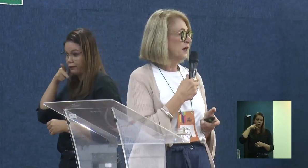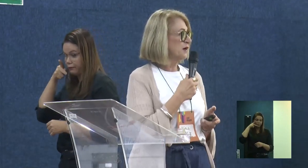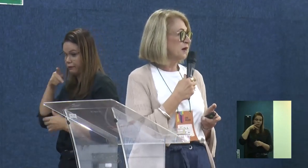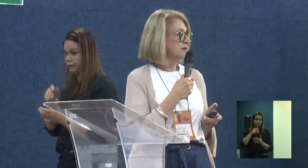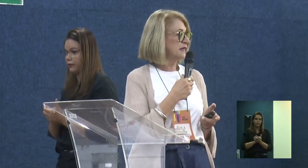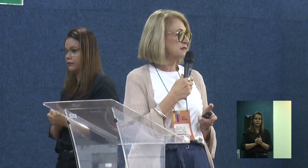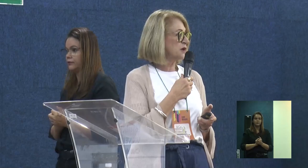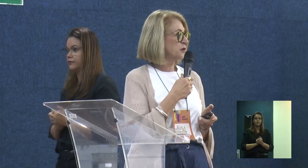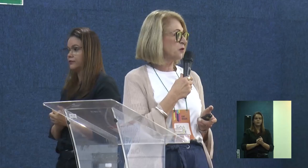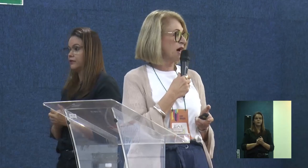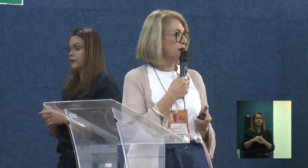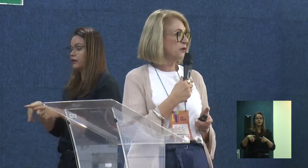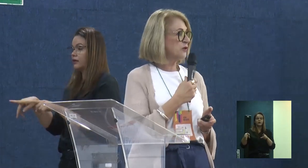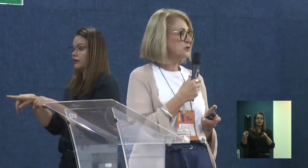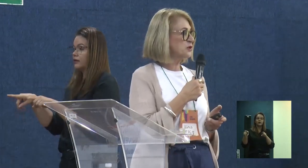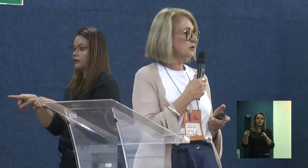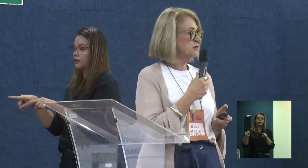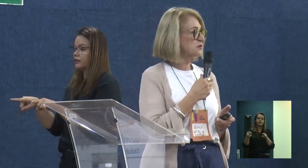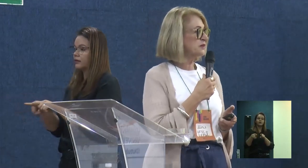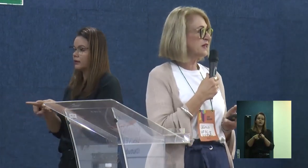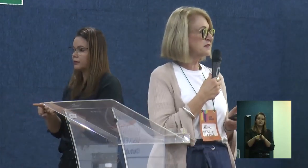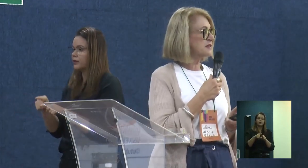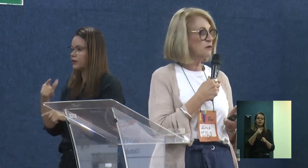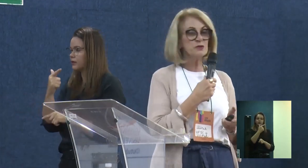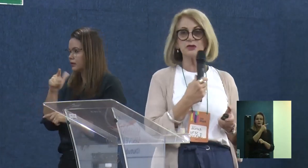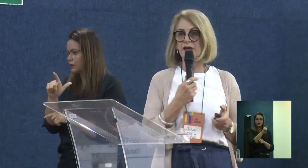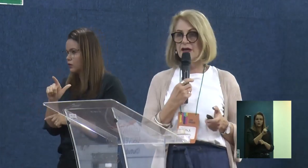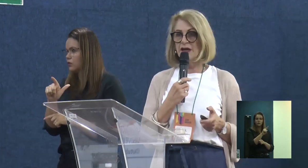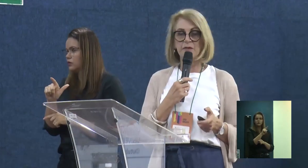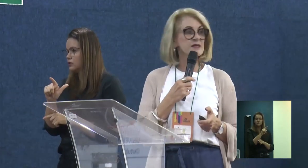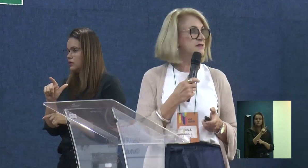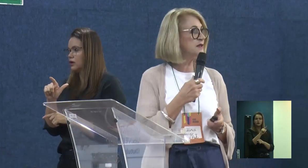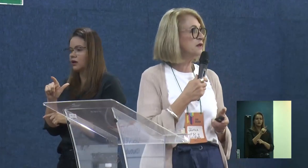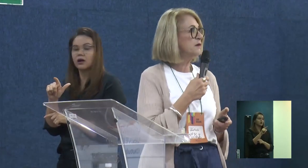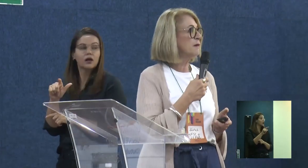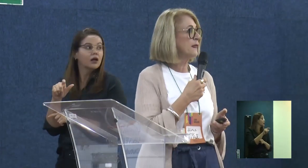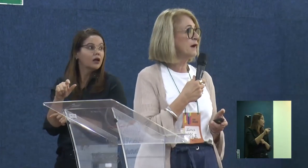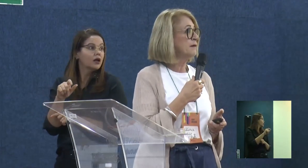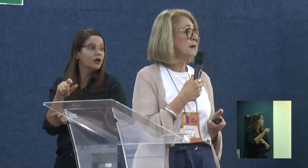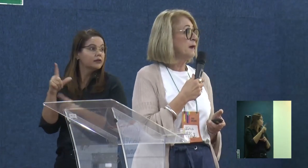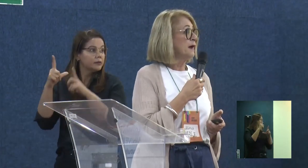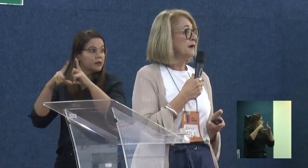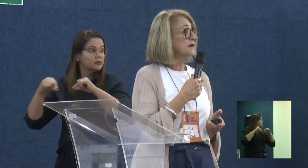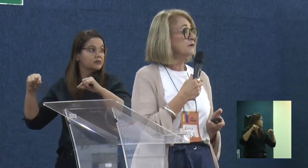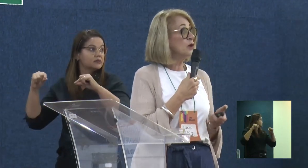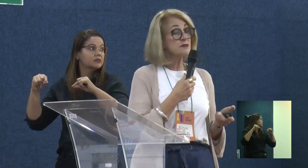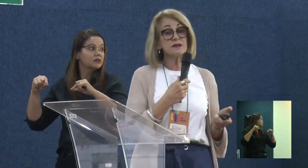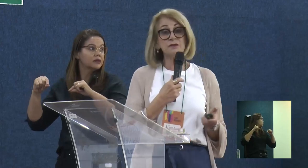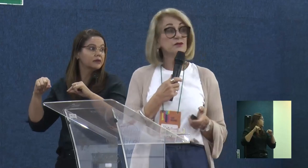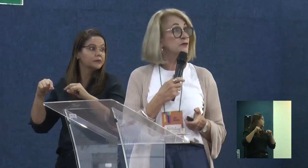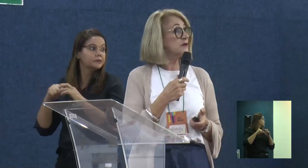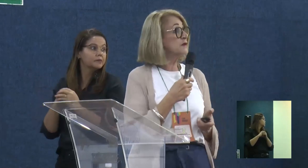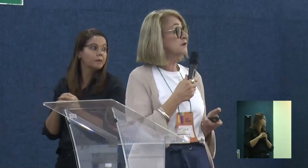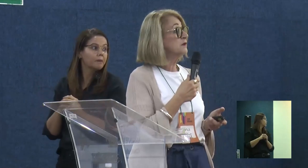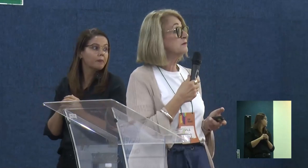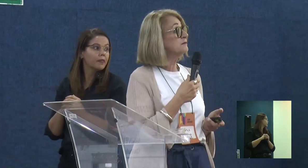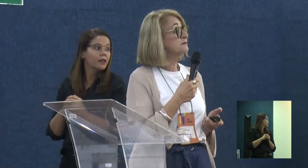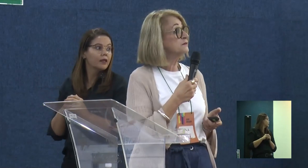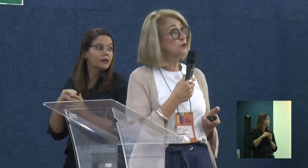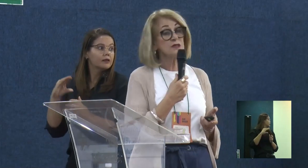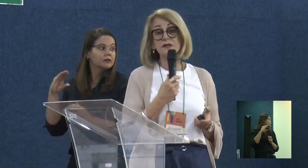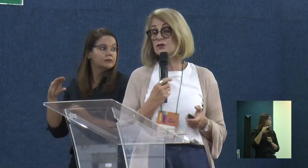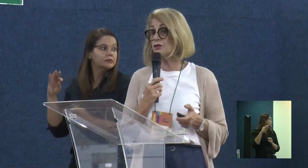a Agroecologia, Economia Solidária e Saúde, né, lá em Brasília. Nós temos